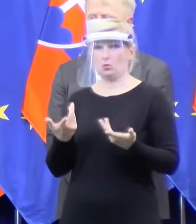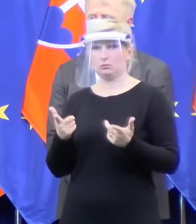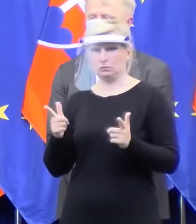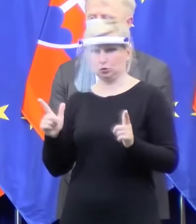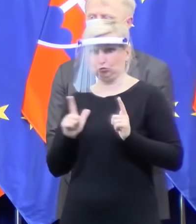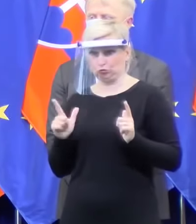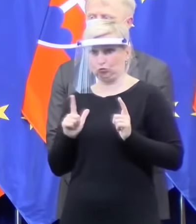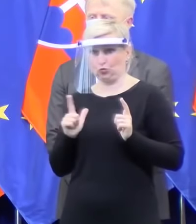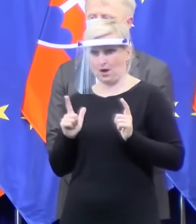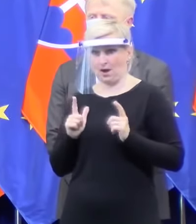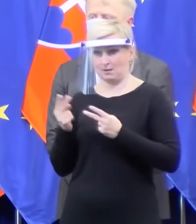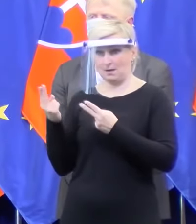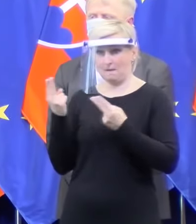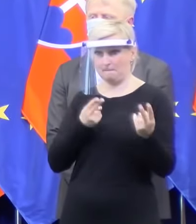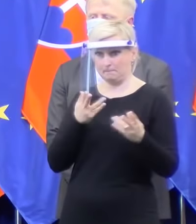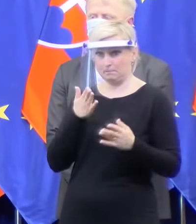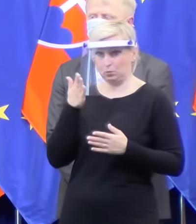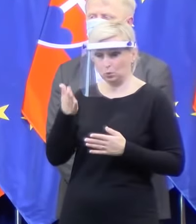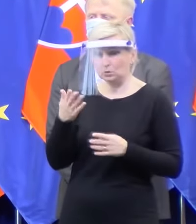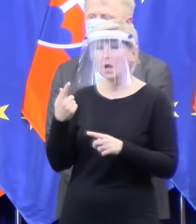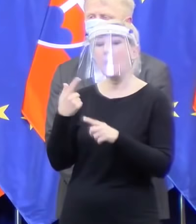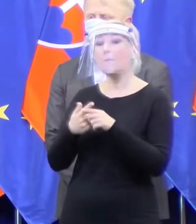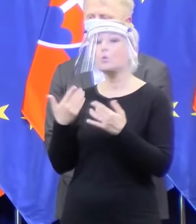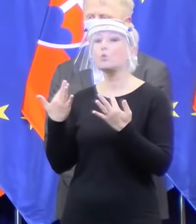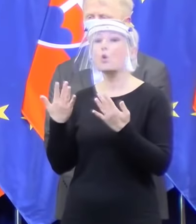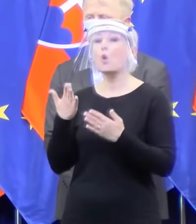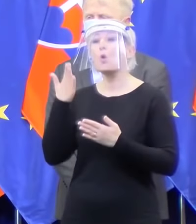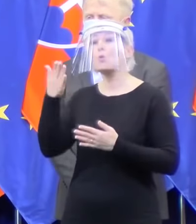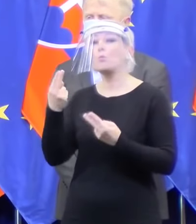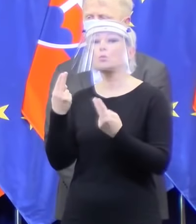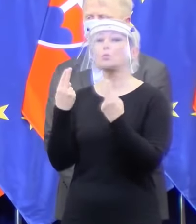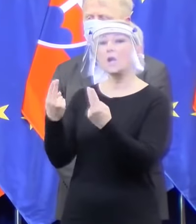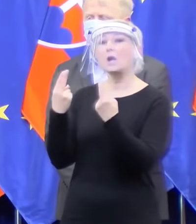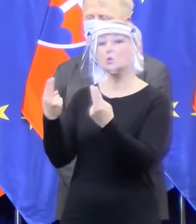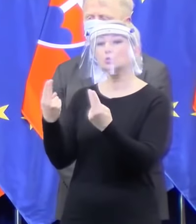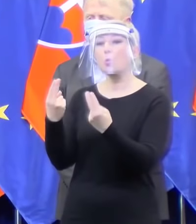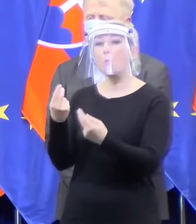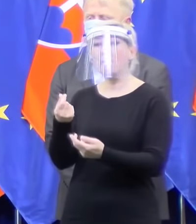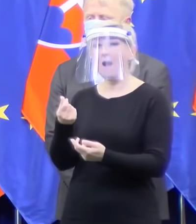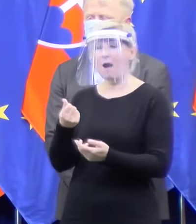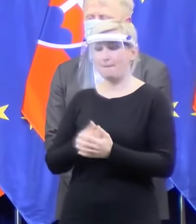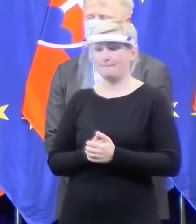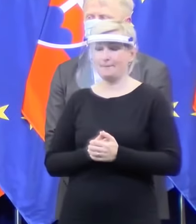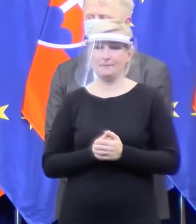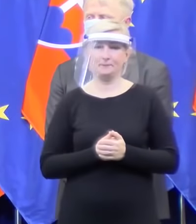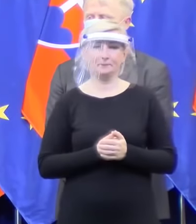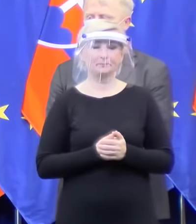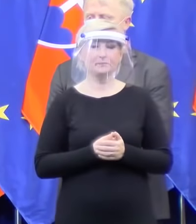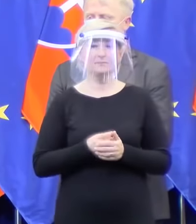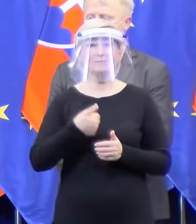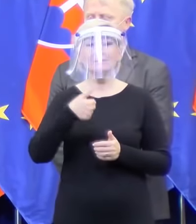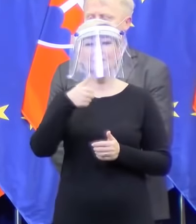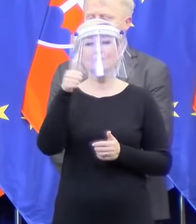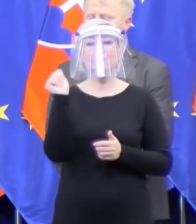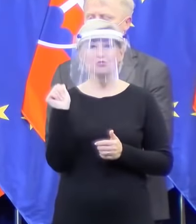A koľko vlastne to bude stať, kam to pôjde? Ďakujem. Včera prišiel